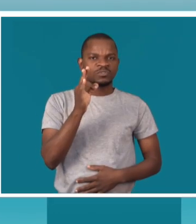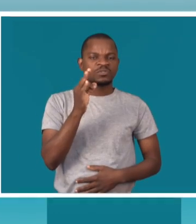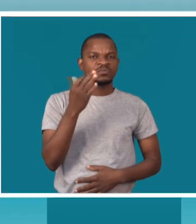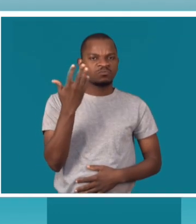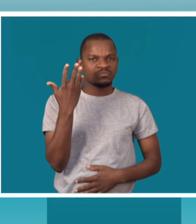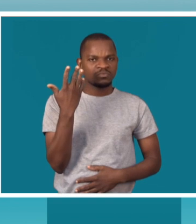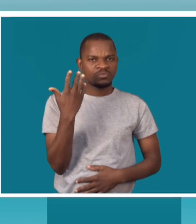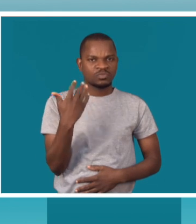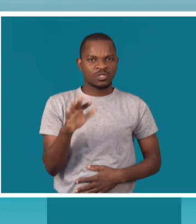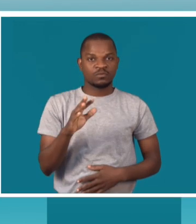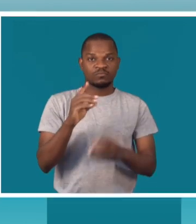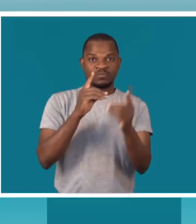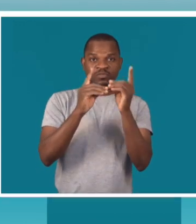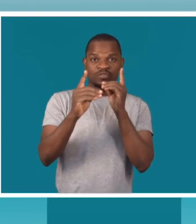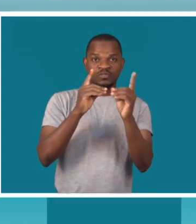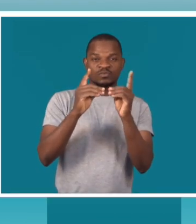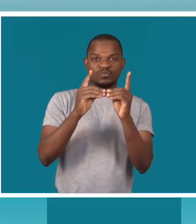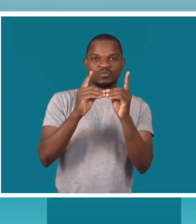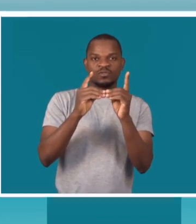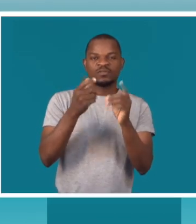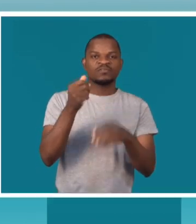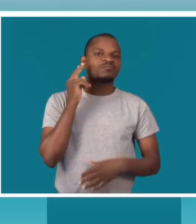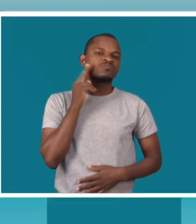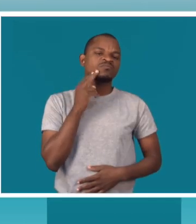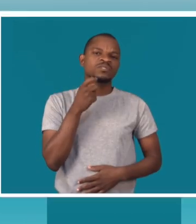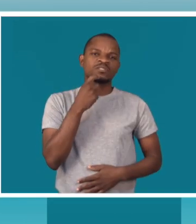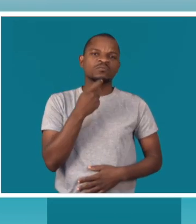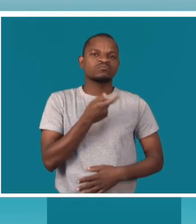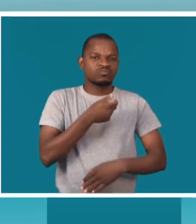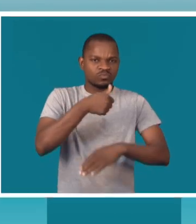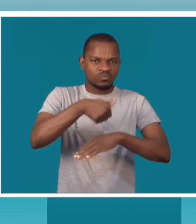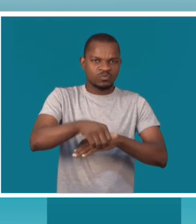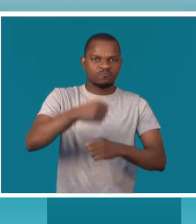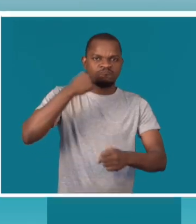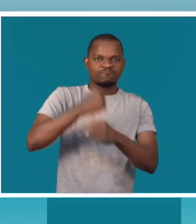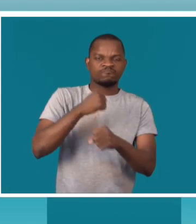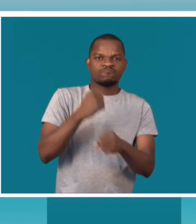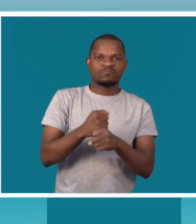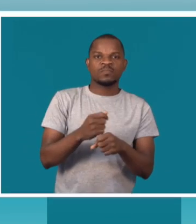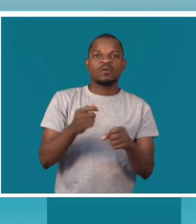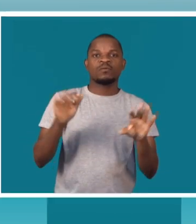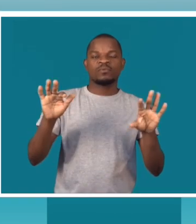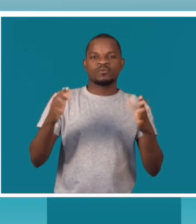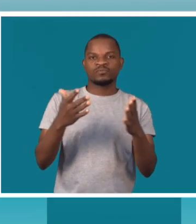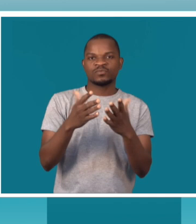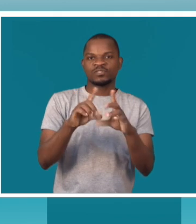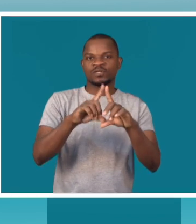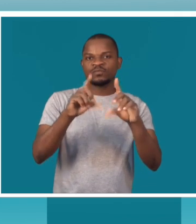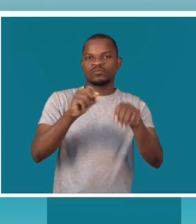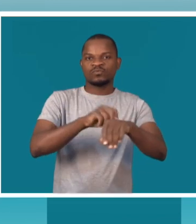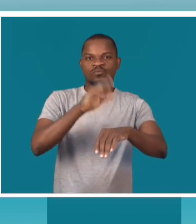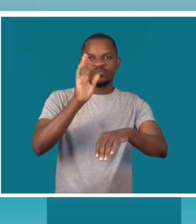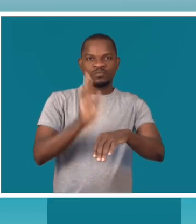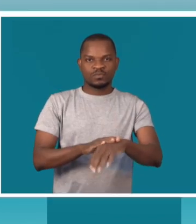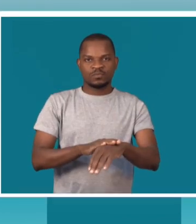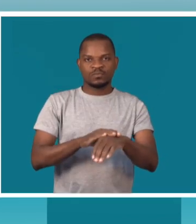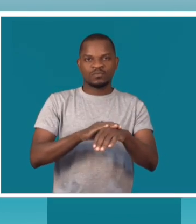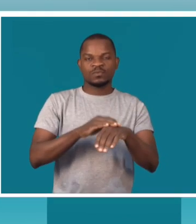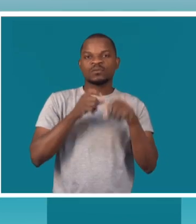executiva da TV Surdo, prometeu mais trabalho e engajamento na redução do índice de prevalência de malária no